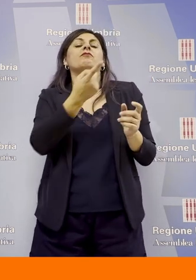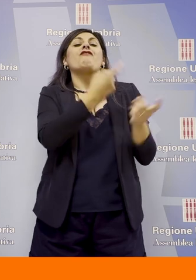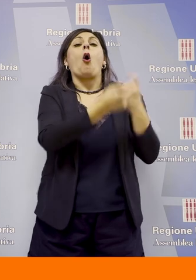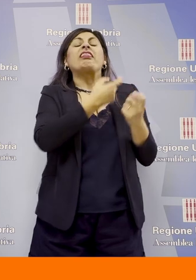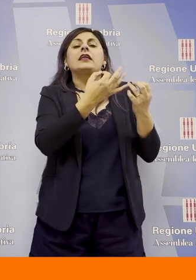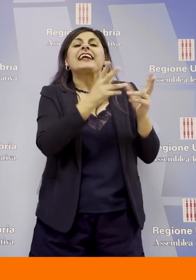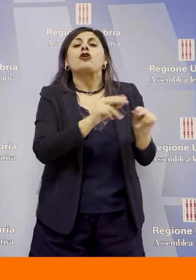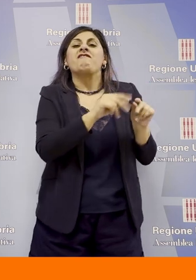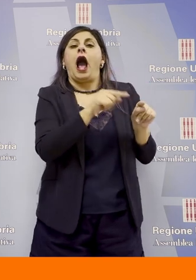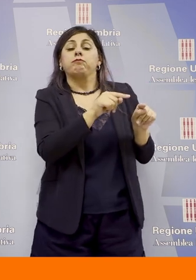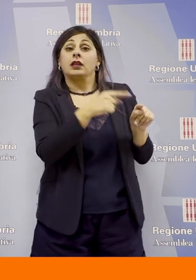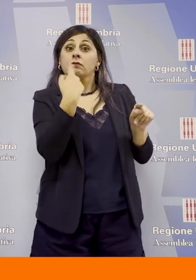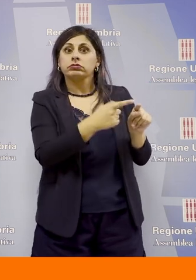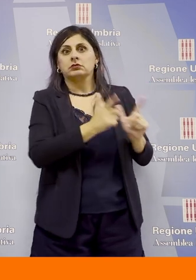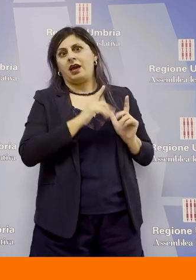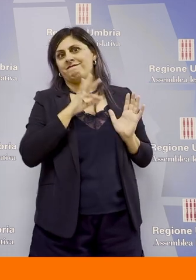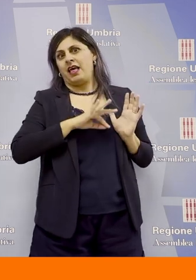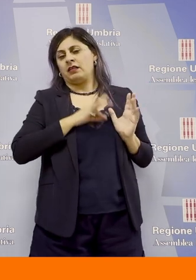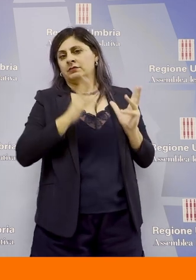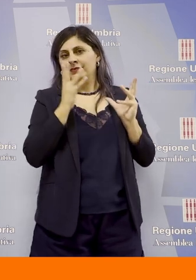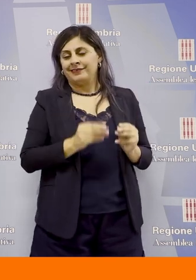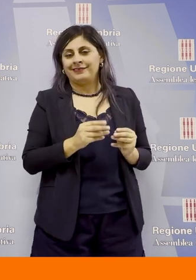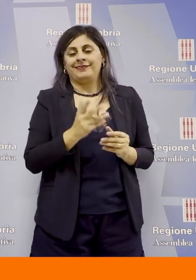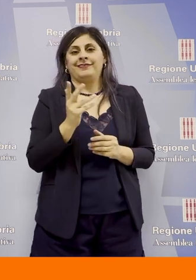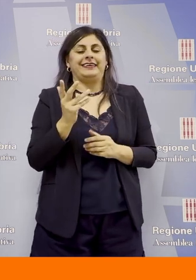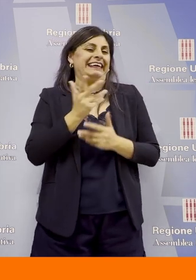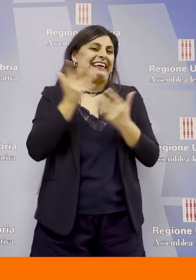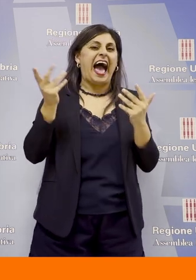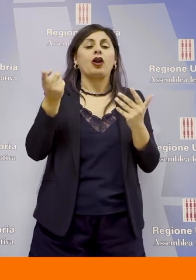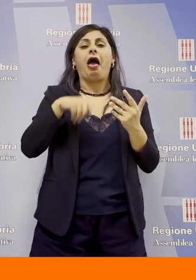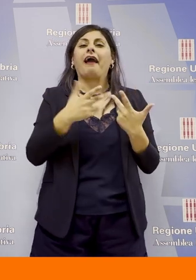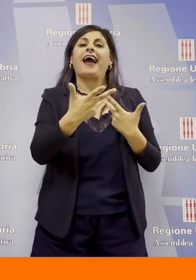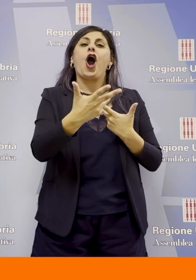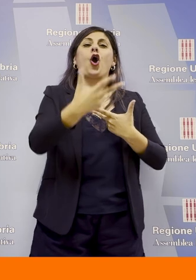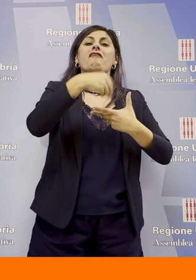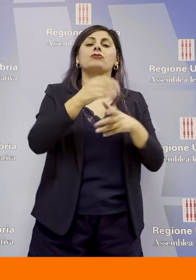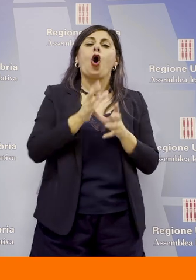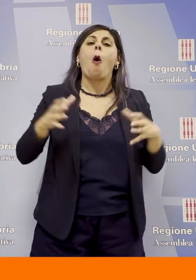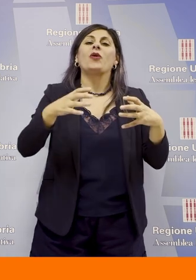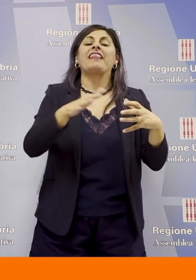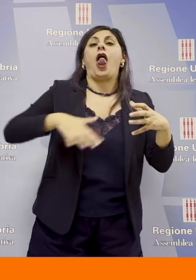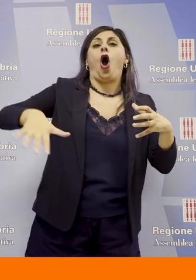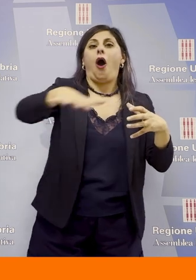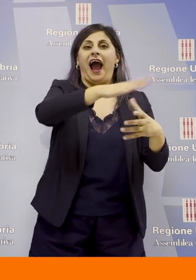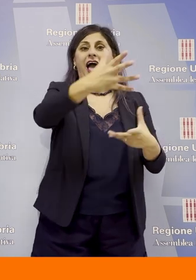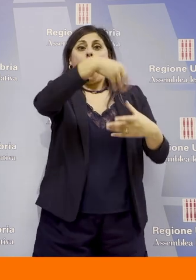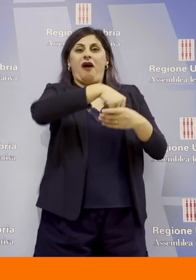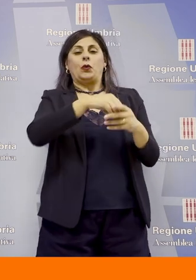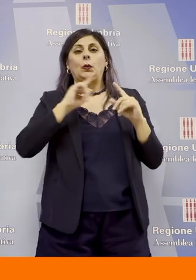il che crea molti vantaggi tra i quali chiaramente anche il coinvolgimento delle comunità locali nella